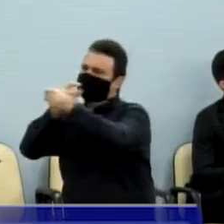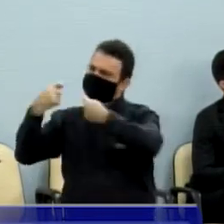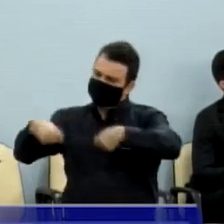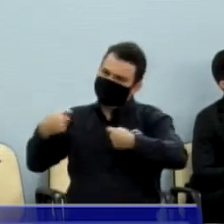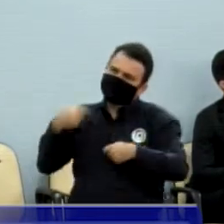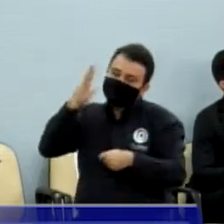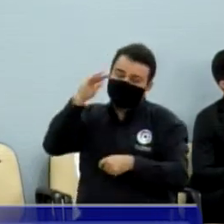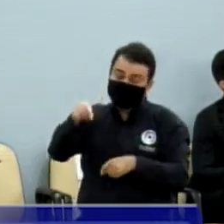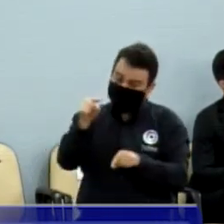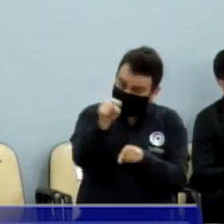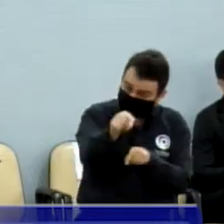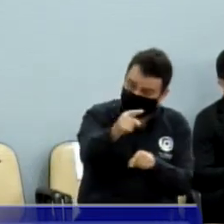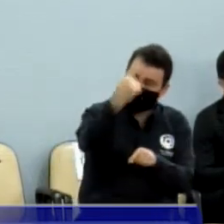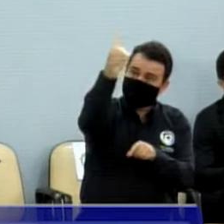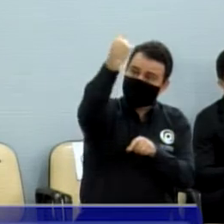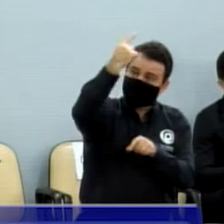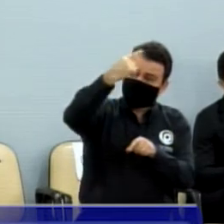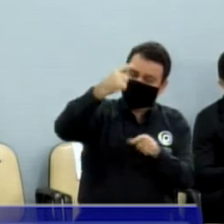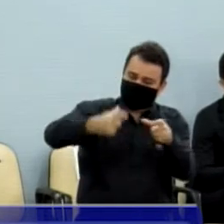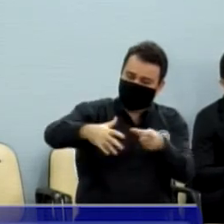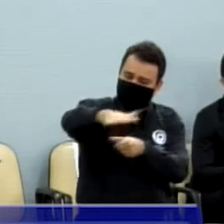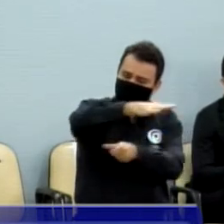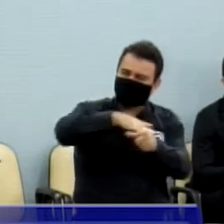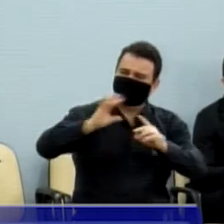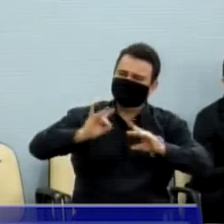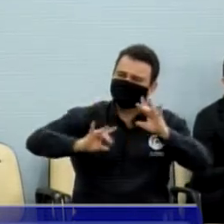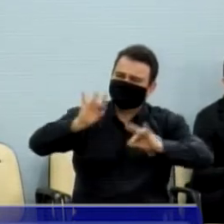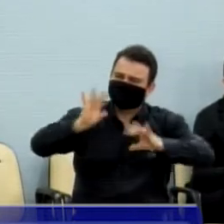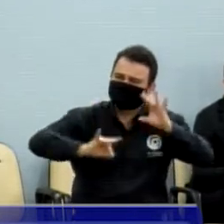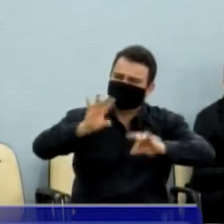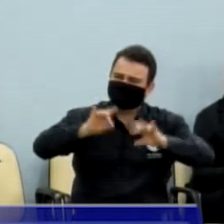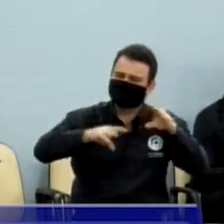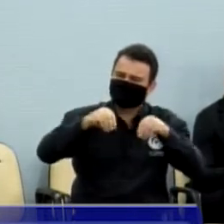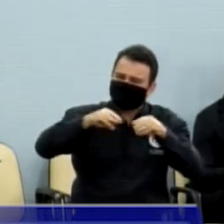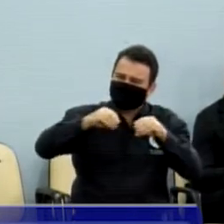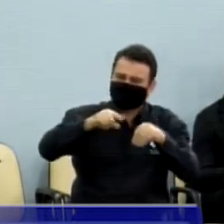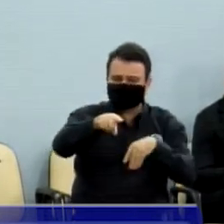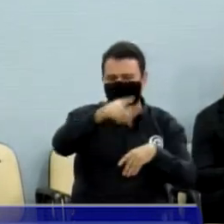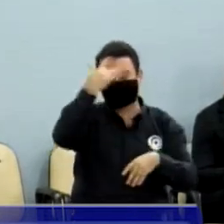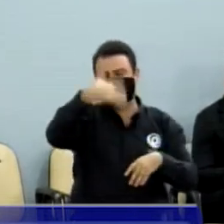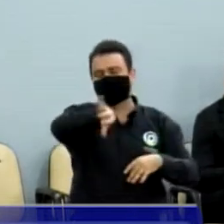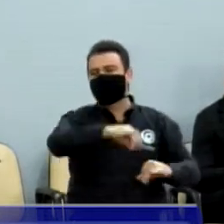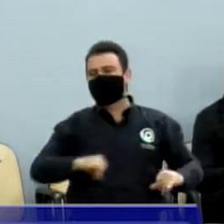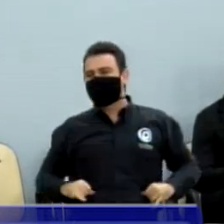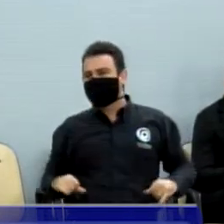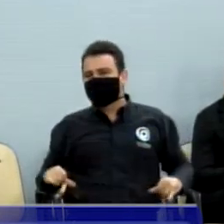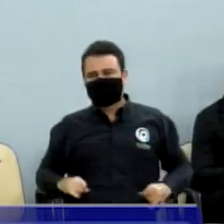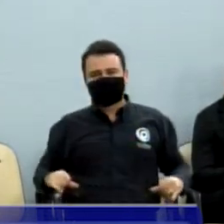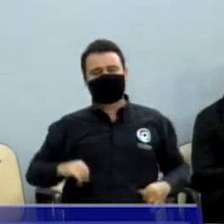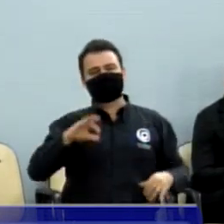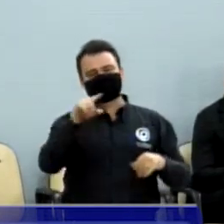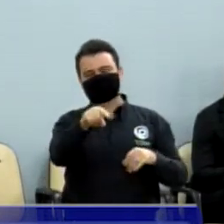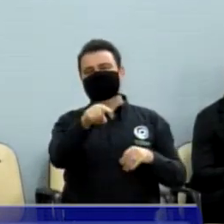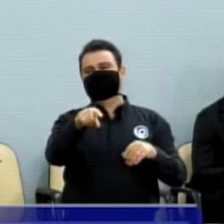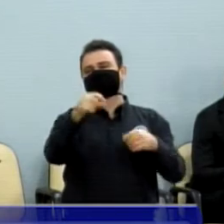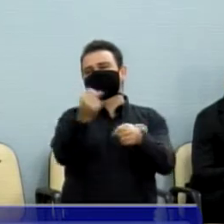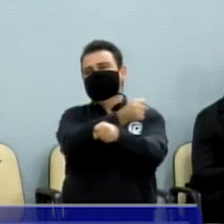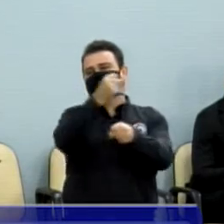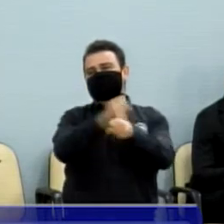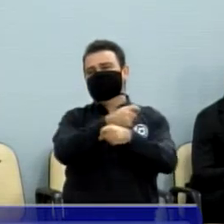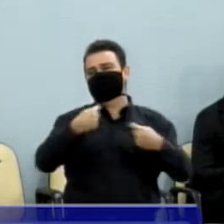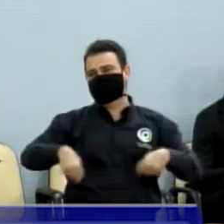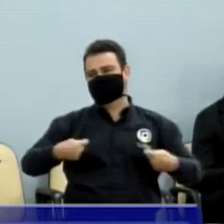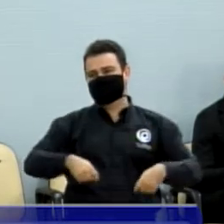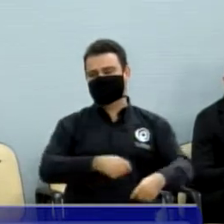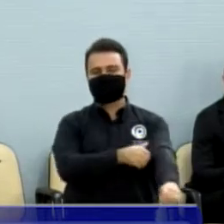essa construção dessa pavimentação, as galerias para tirar esse sofrimento da vida das pessoas. E eu queria aqui também,